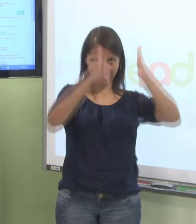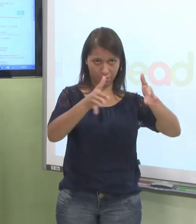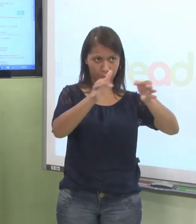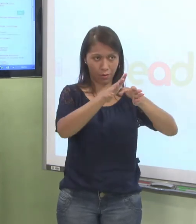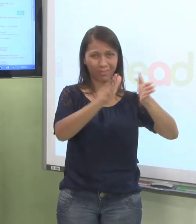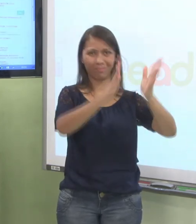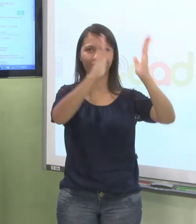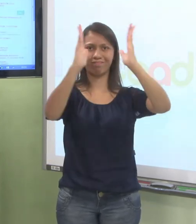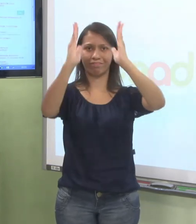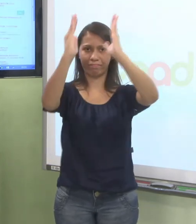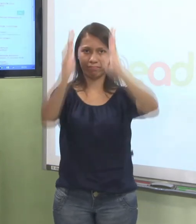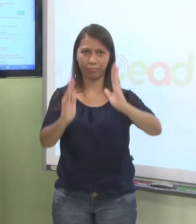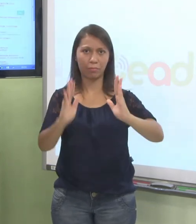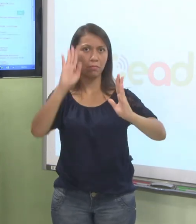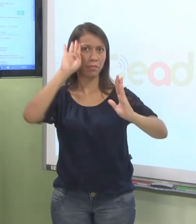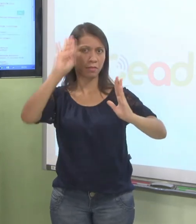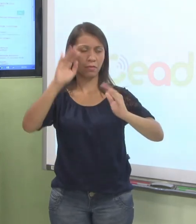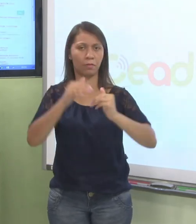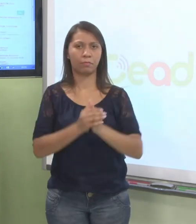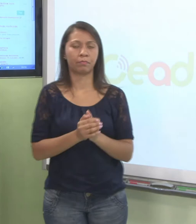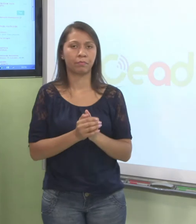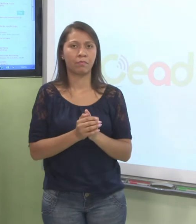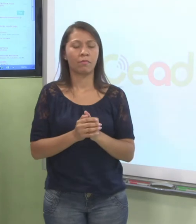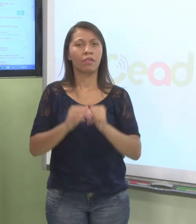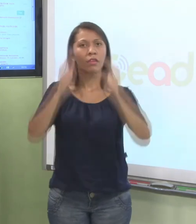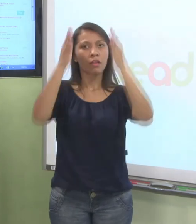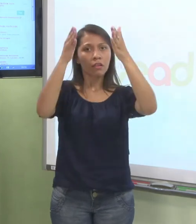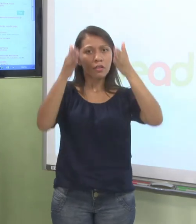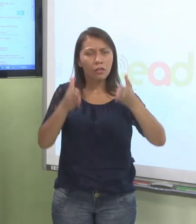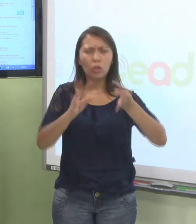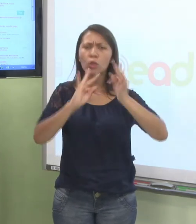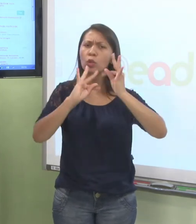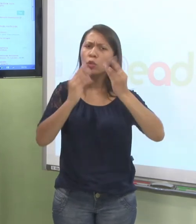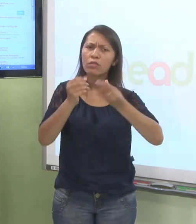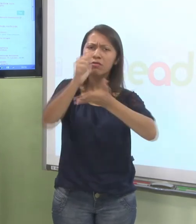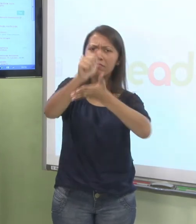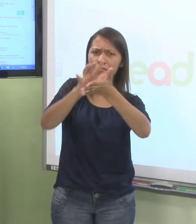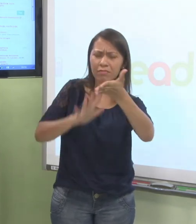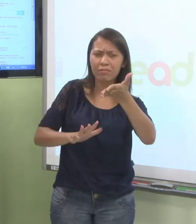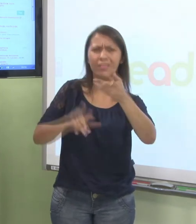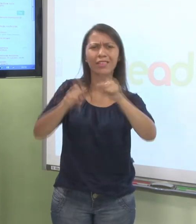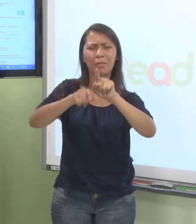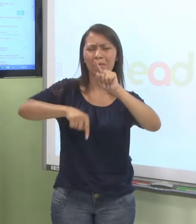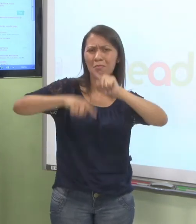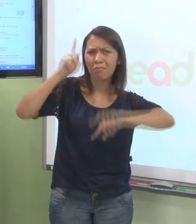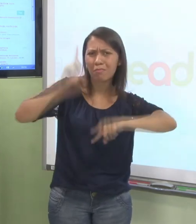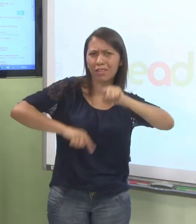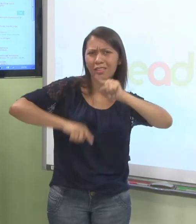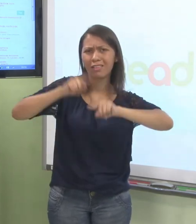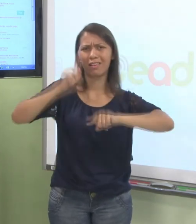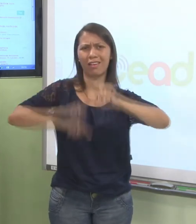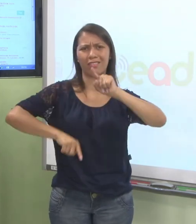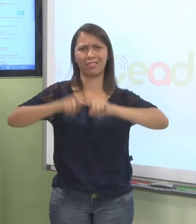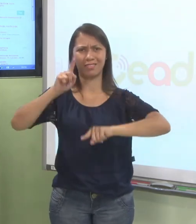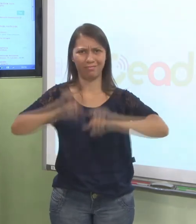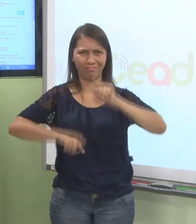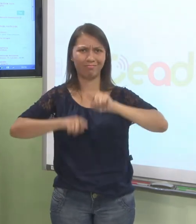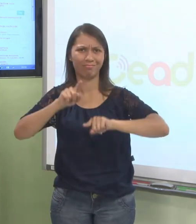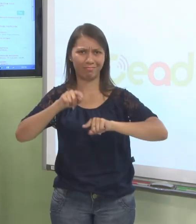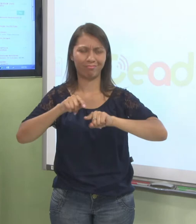sala. Nesse bloco central, é onde são postadas todas as atividades e materiais didáticos referentes à nossa disciplina. Ou seja, aqui